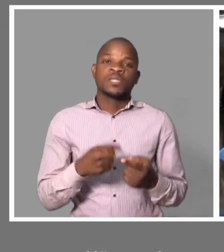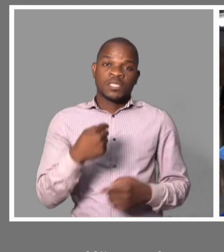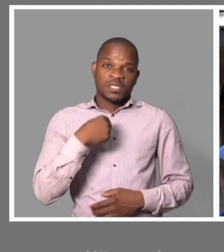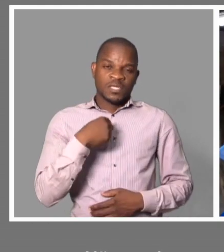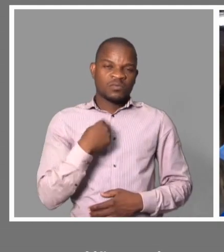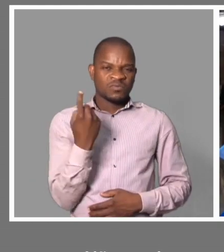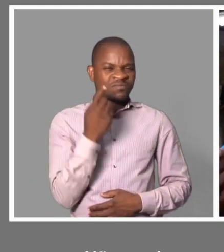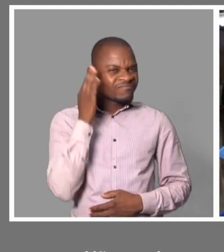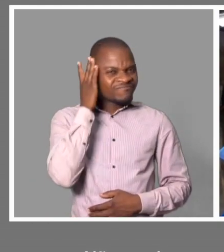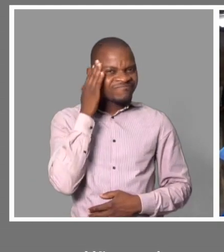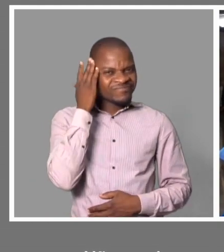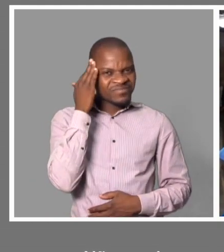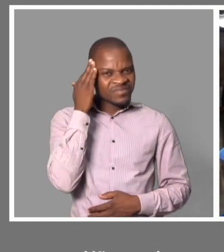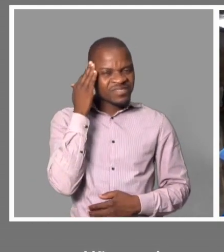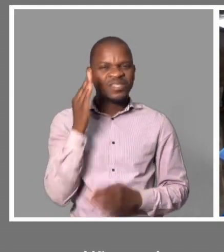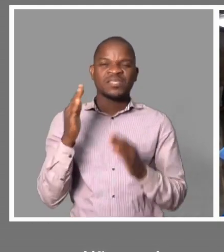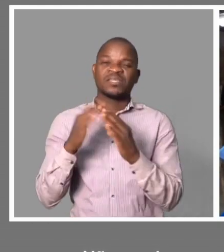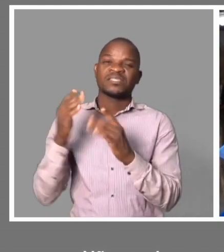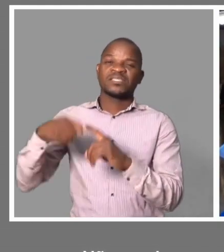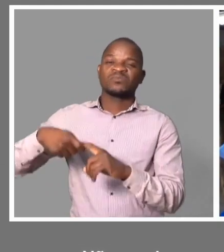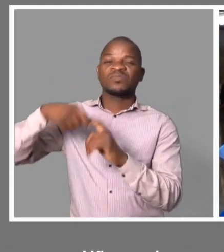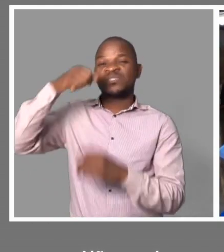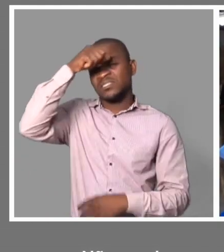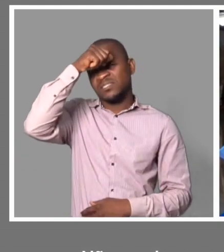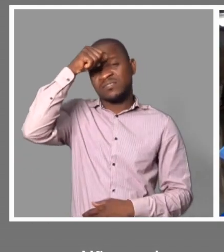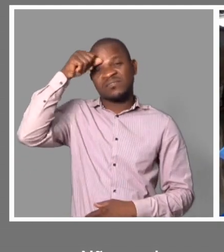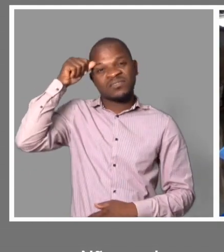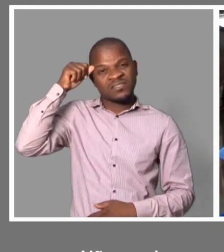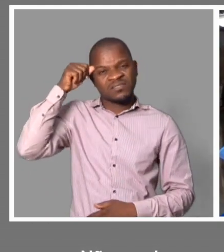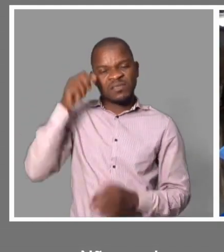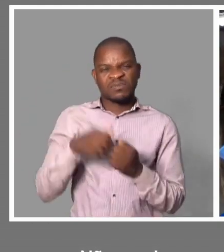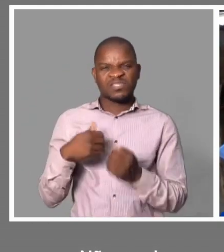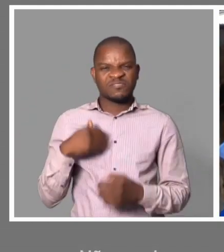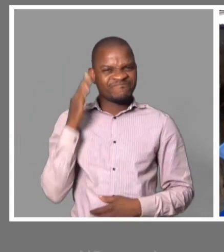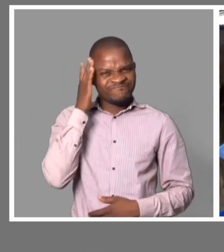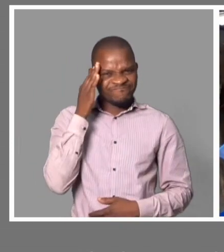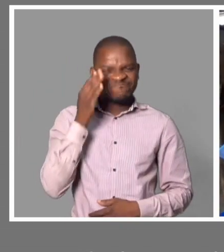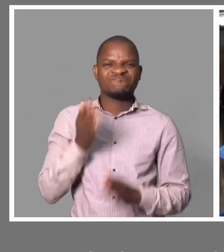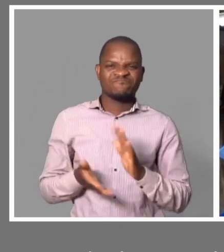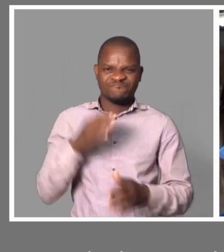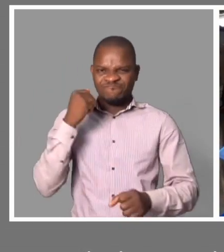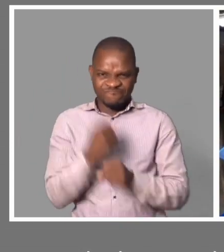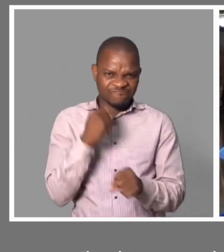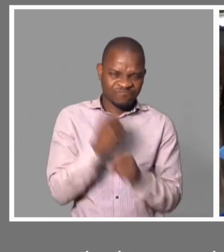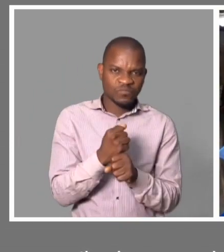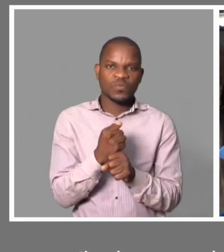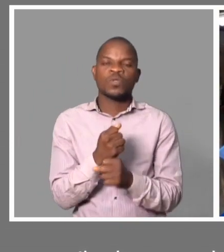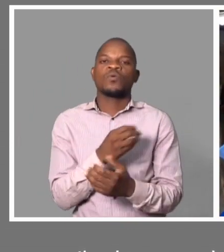Mas porque eu sentia o peso de viver uma casa da alugueira. Eu empreendi um esforço que eu consegui comprar esse